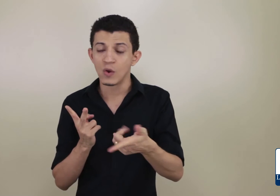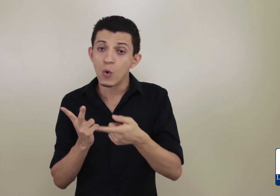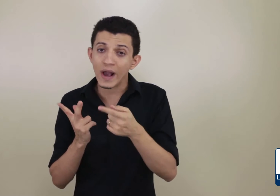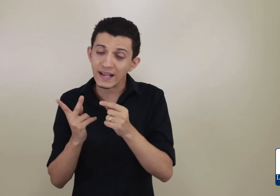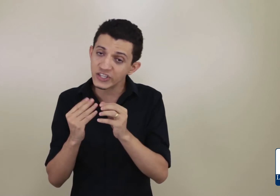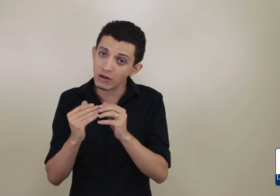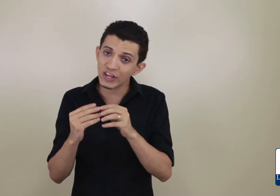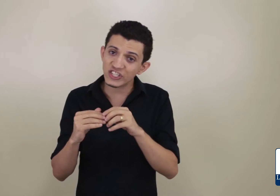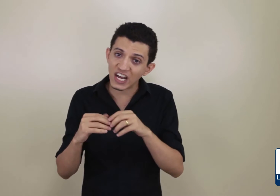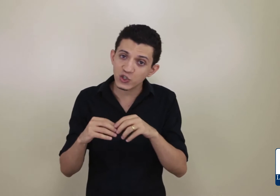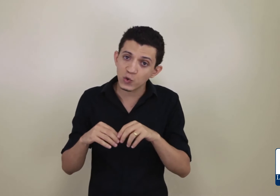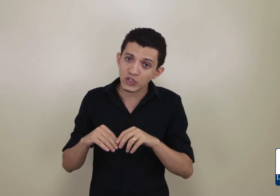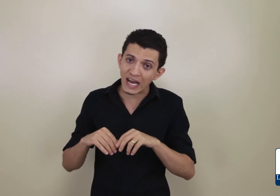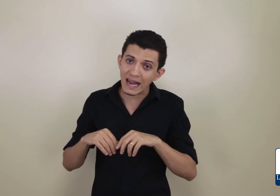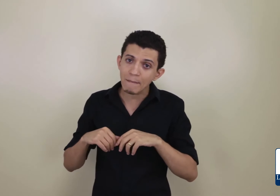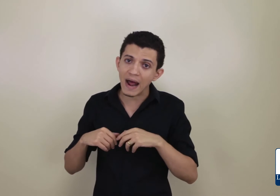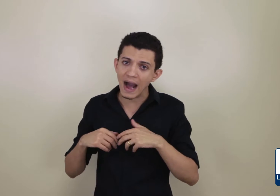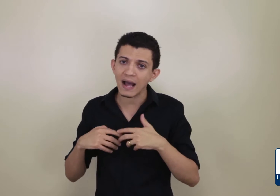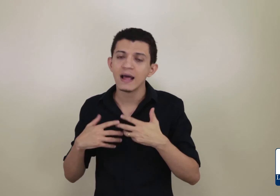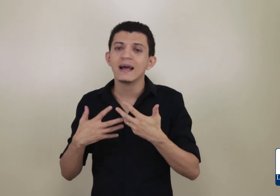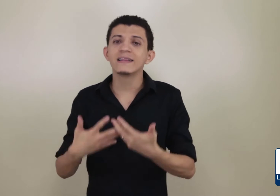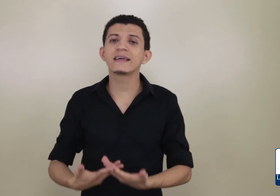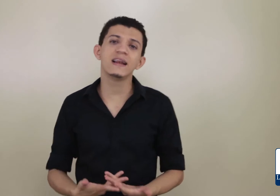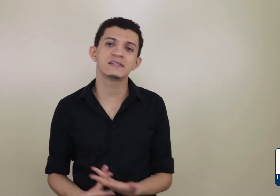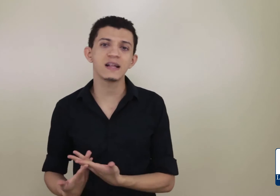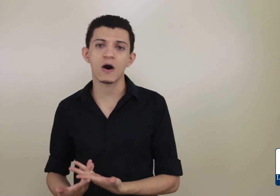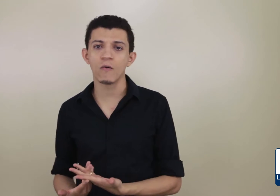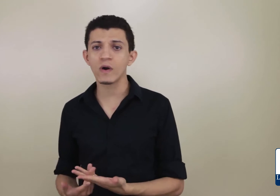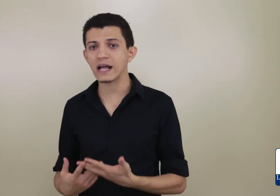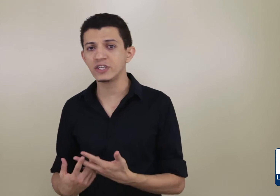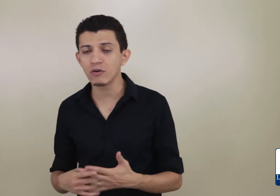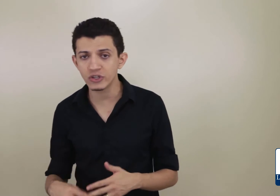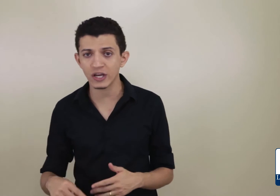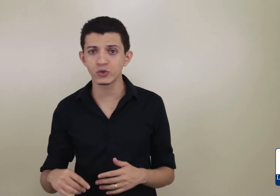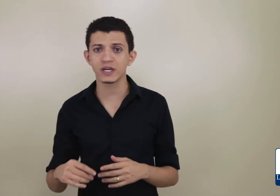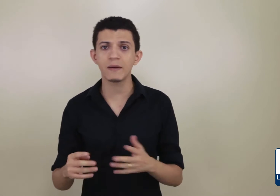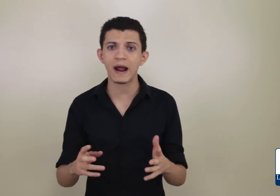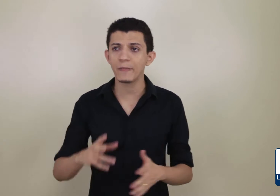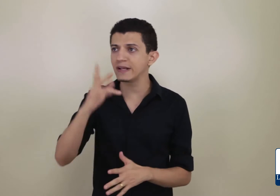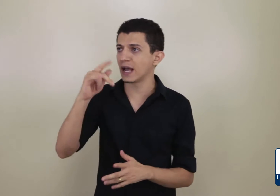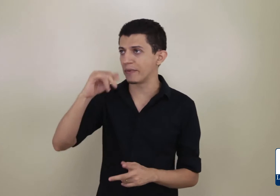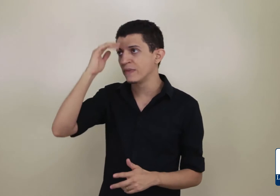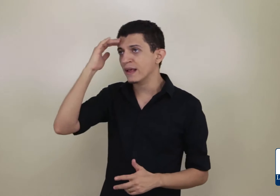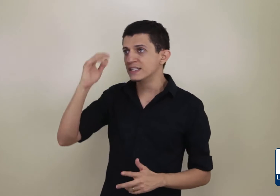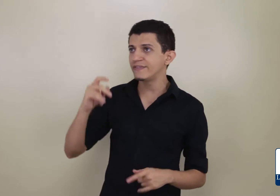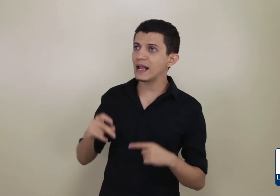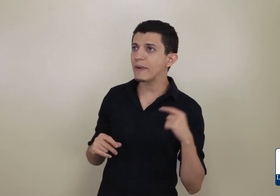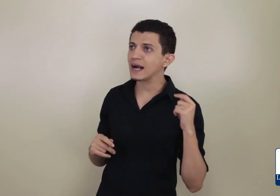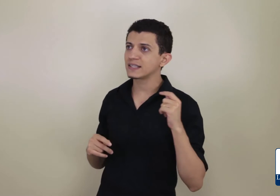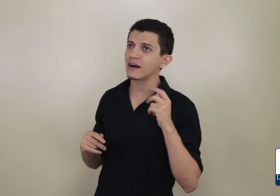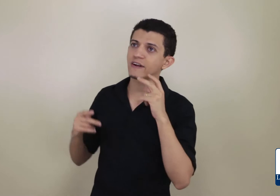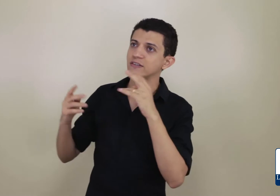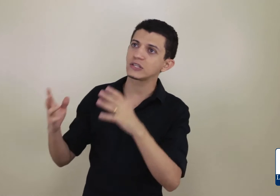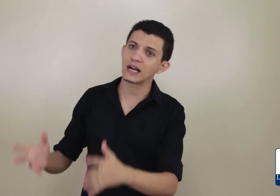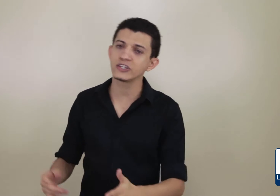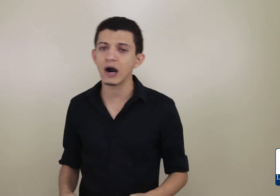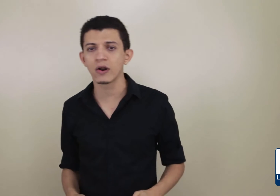Um gatilho que te ajude a lembrar daquele sinal. Um gatilho que te ajude a lembrar, por exemplo, você vai lembrar que você estava na sua sala de aula.